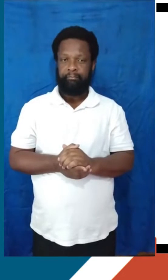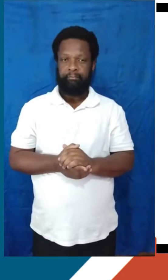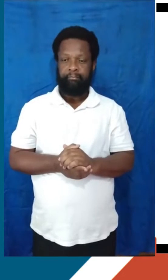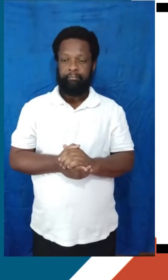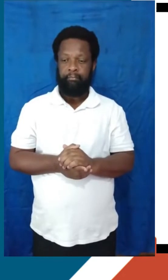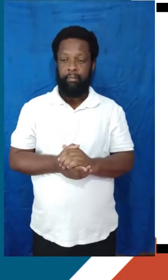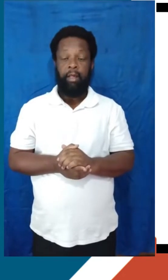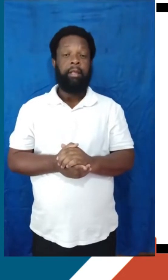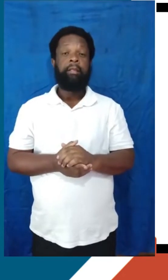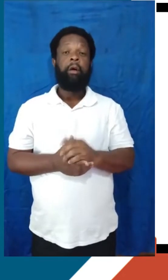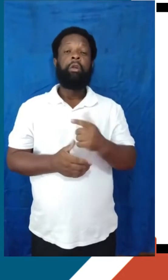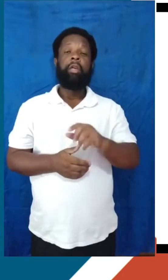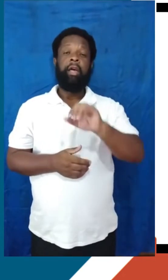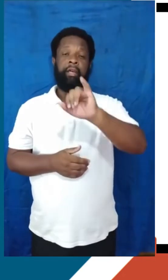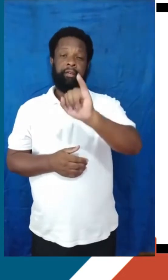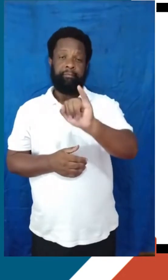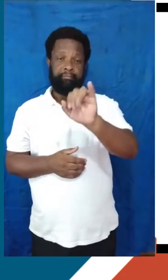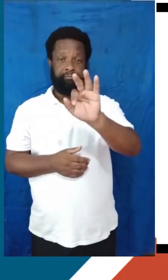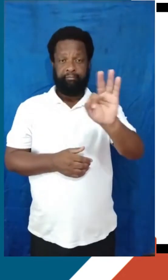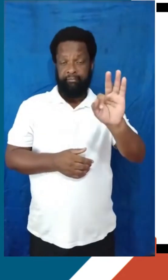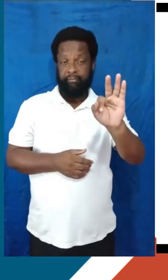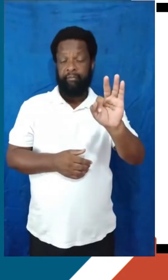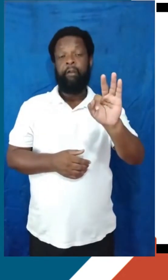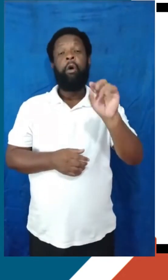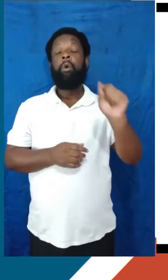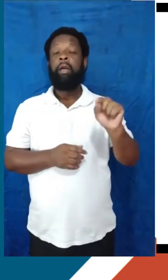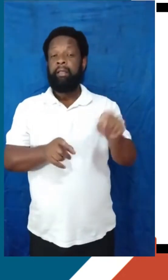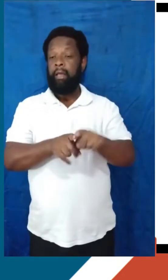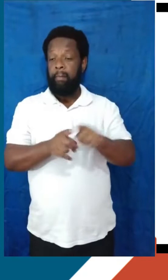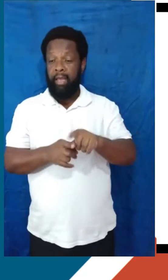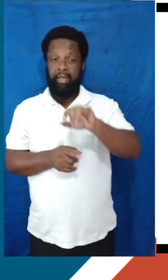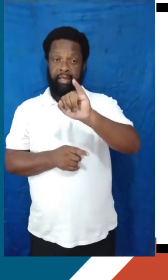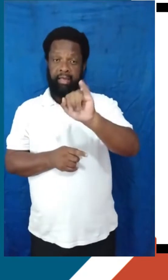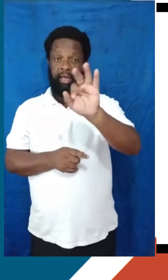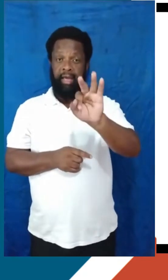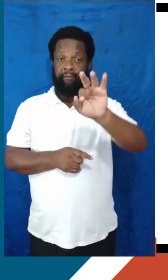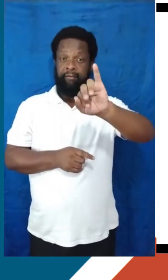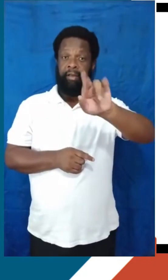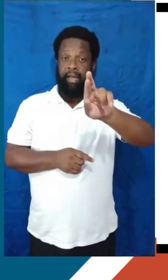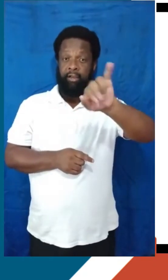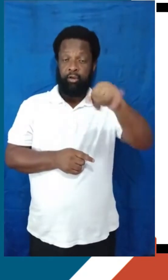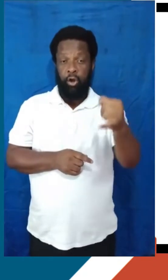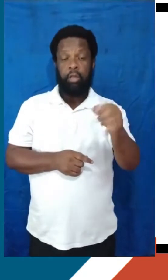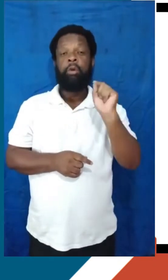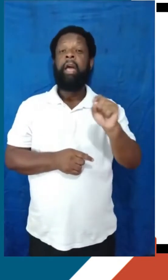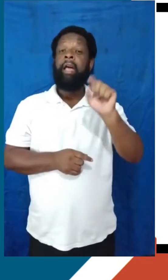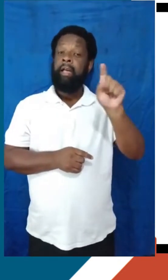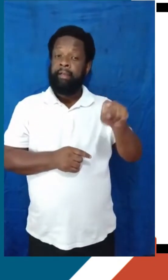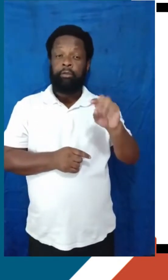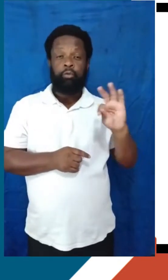Os institutos federais, então a gente tem os IFES e o IFRJ, são institutos que oferecem tanto educação